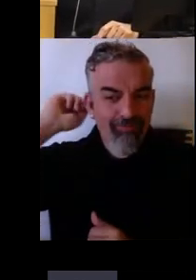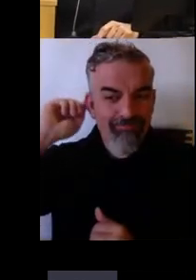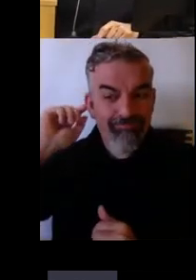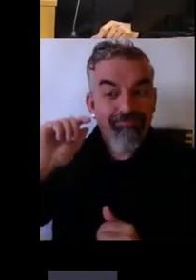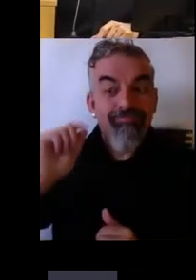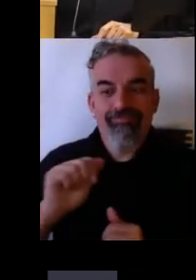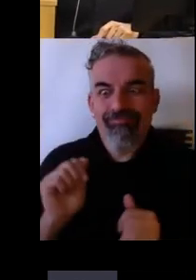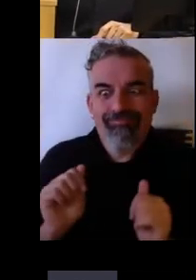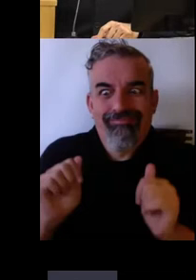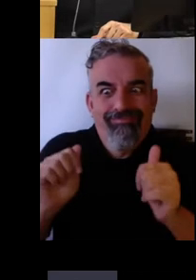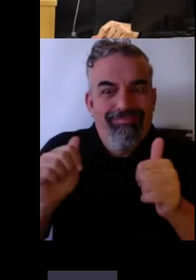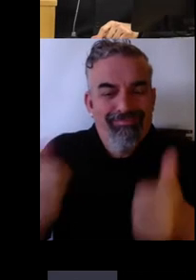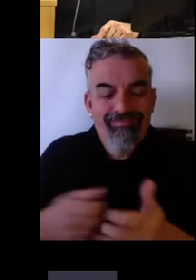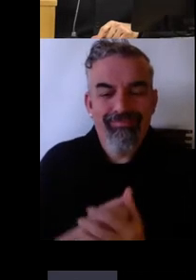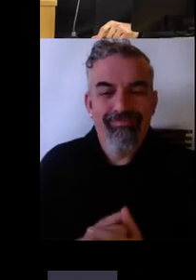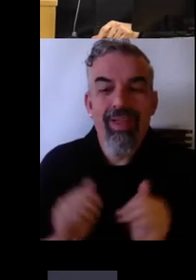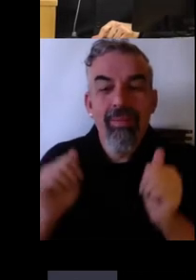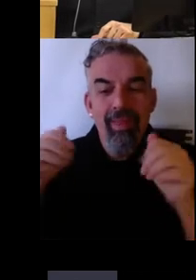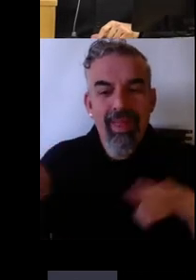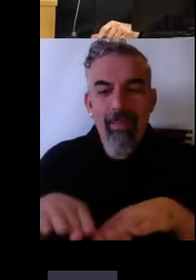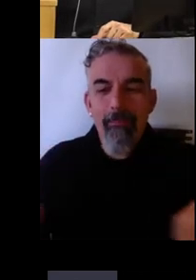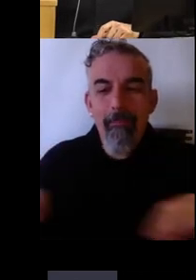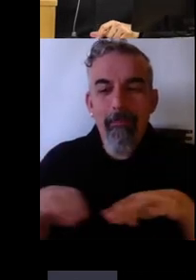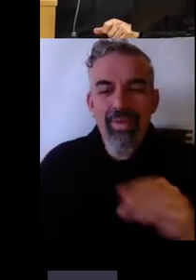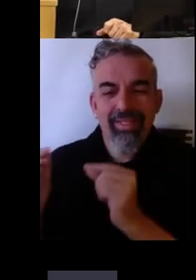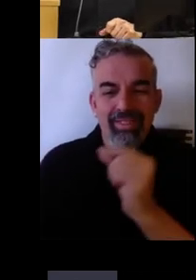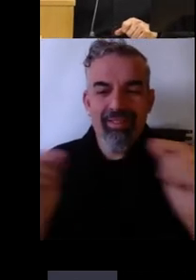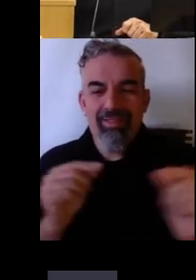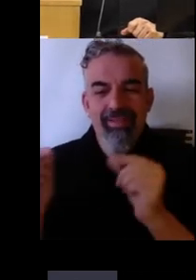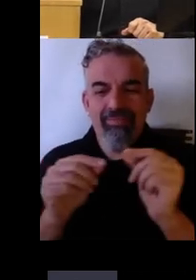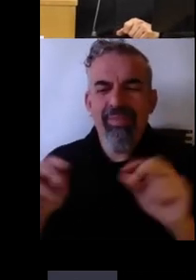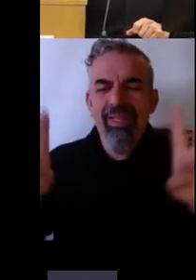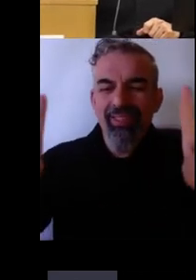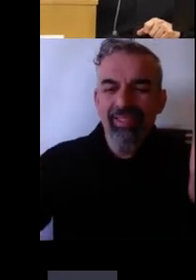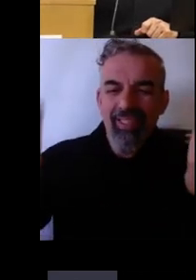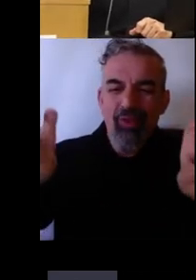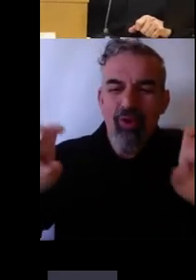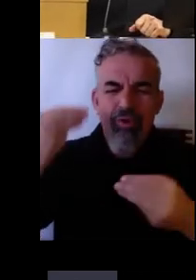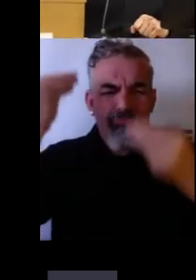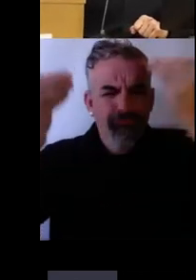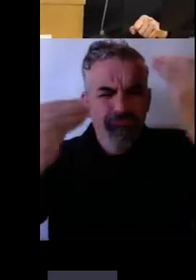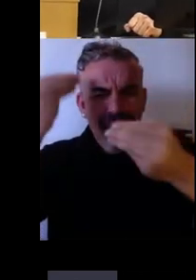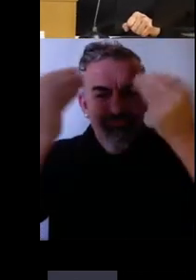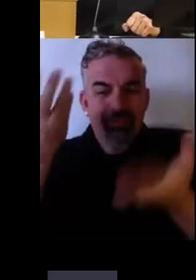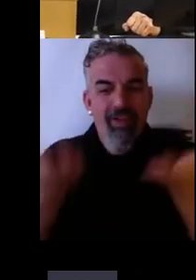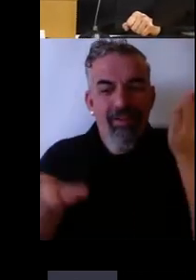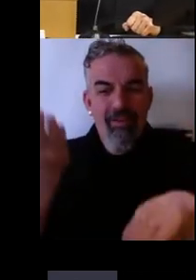a comenzar con esta mesa que lleva por título Repensando la evaluación en la URJC.